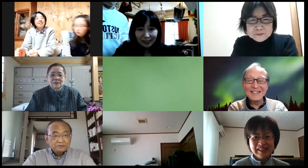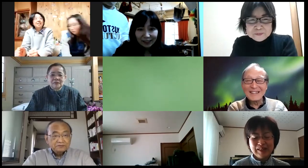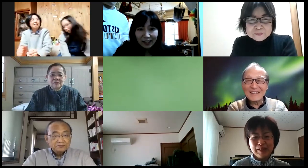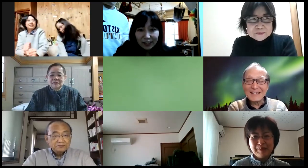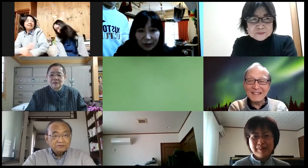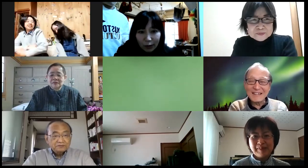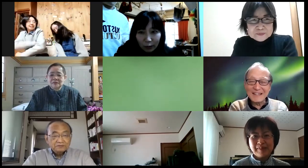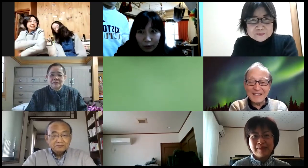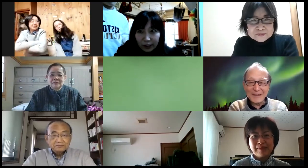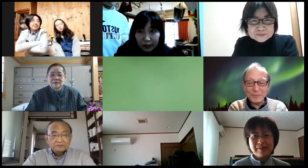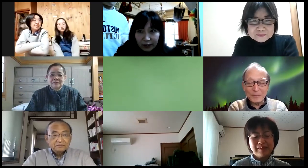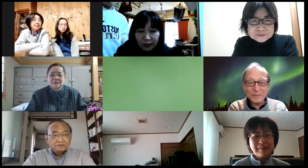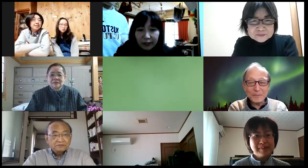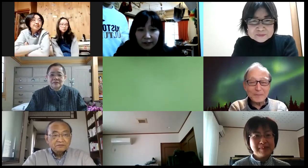一度レコード切っちゃっていいですか?